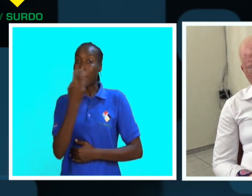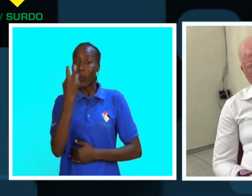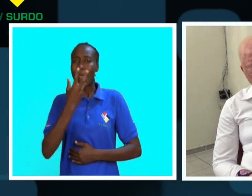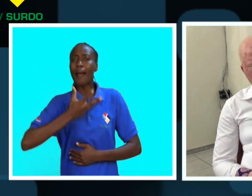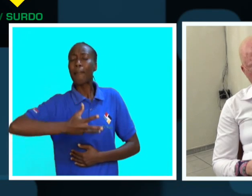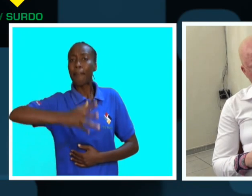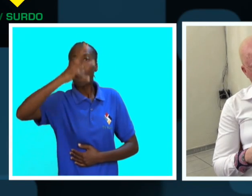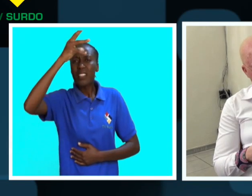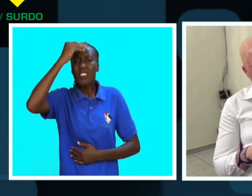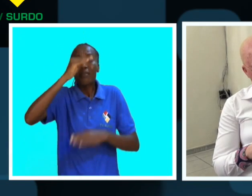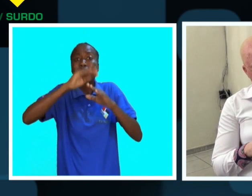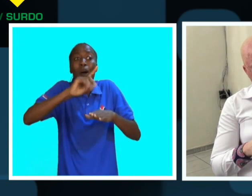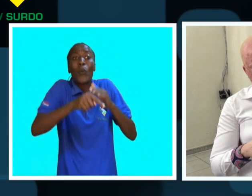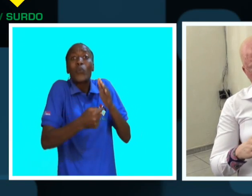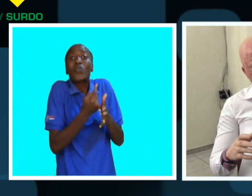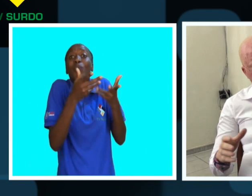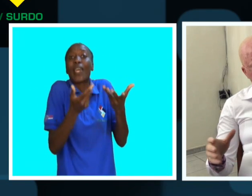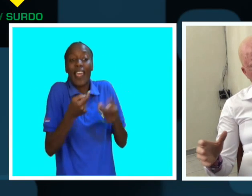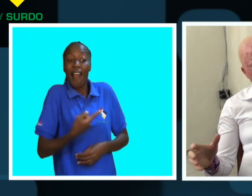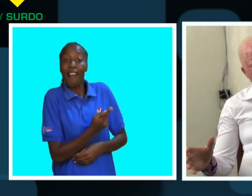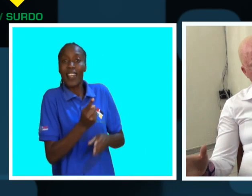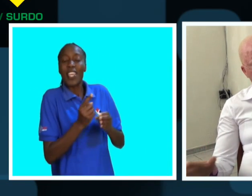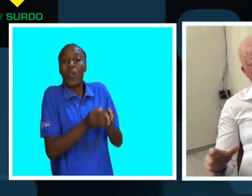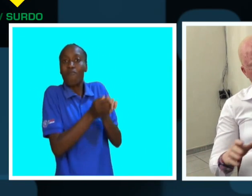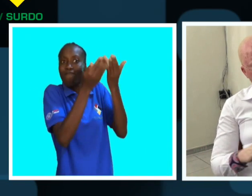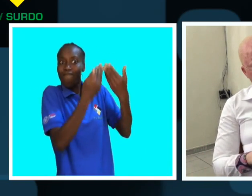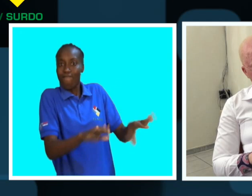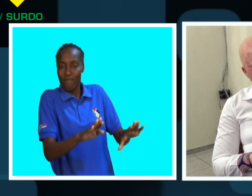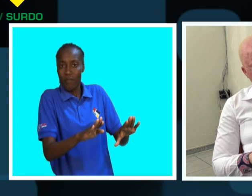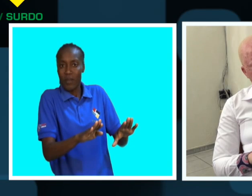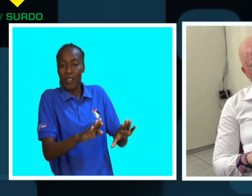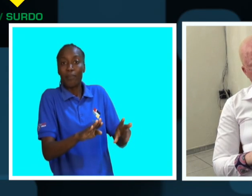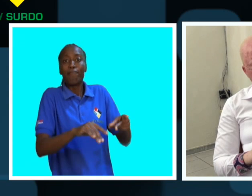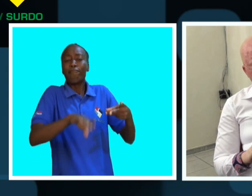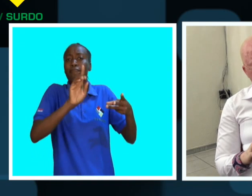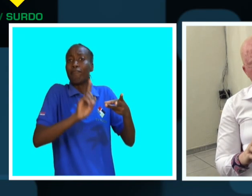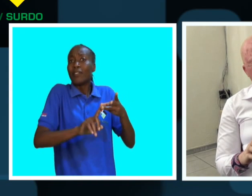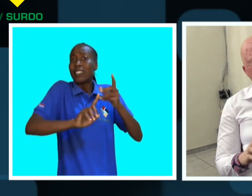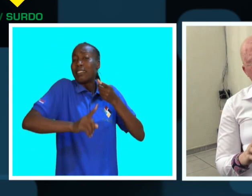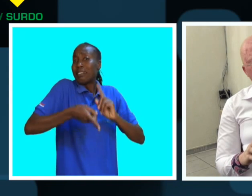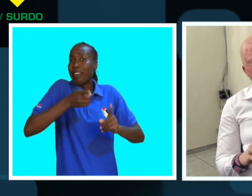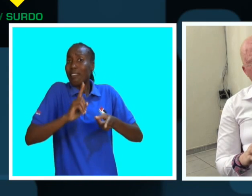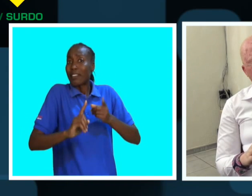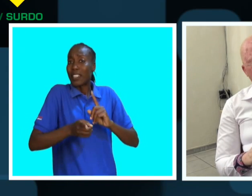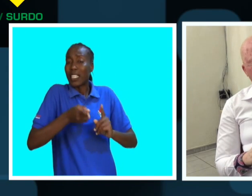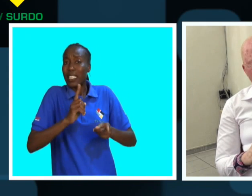procuramos perceber o que é que está a acontecer no seio dos médicos tradicionais, se é certo que